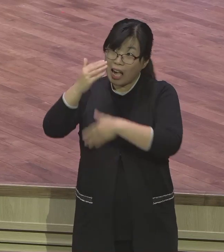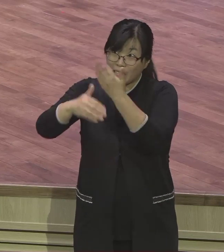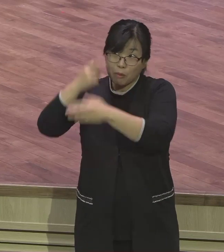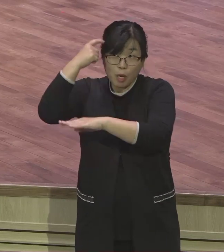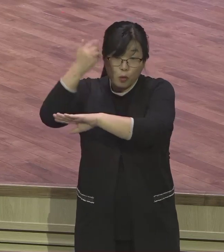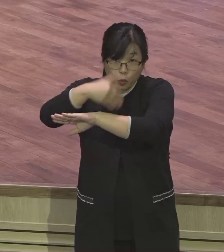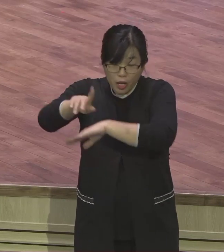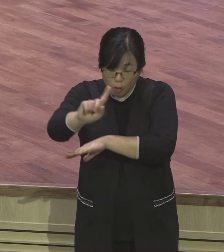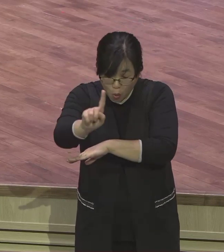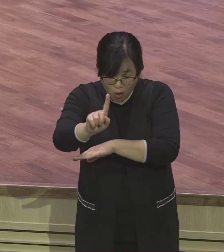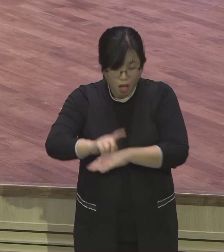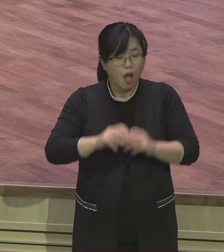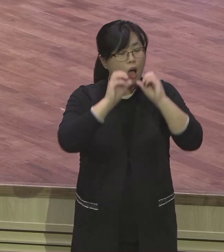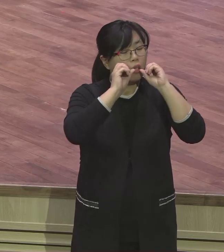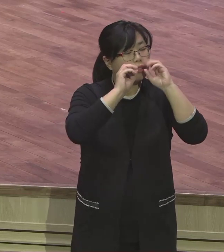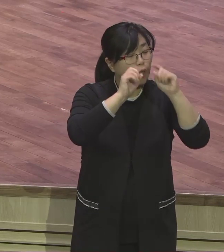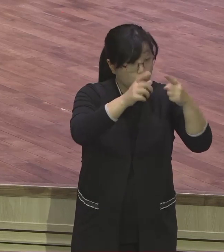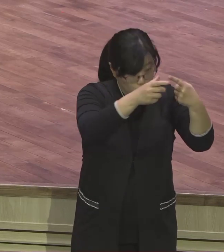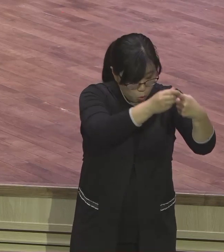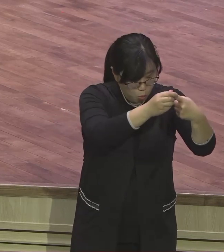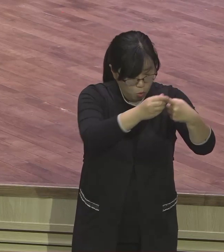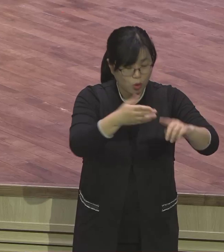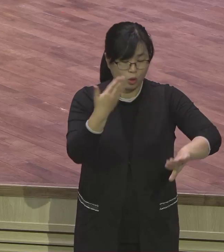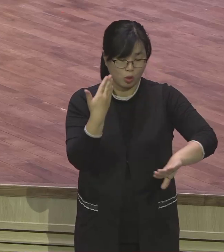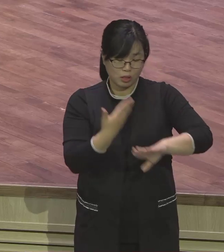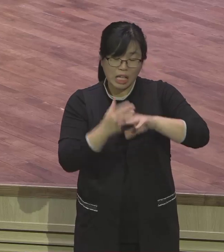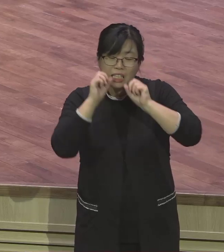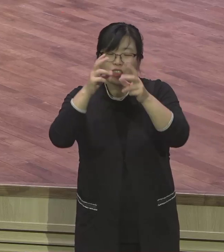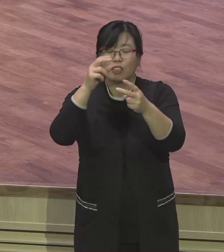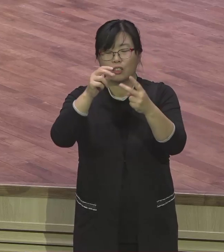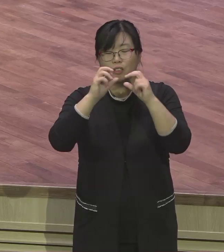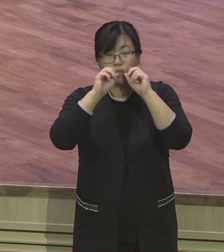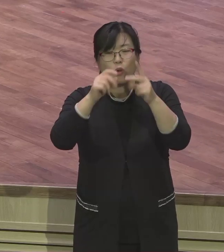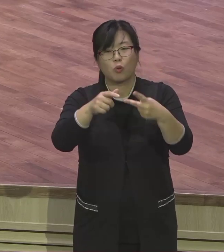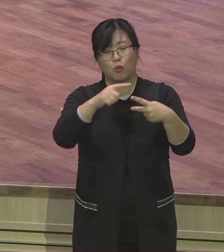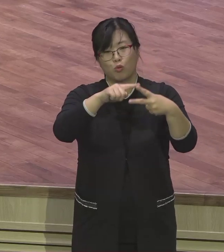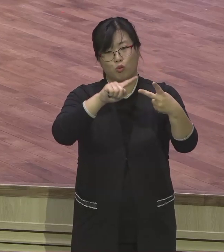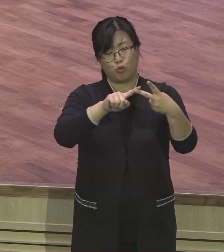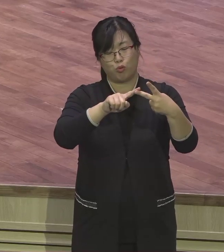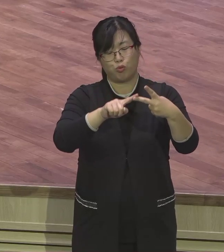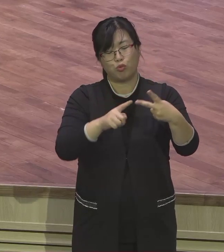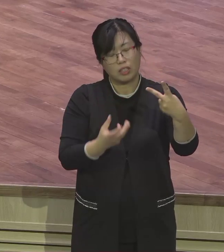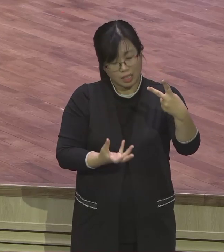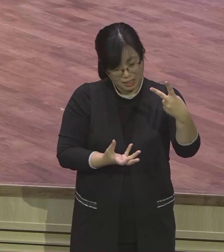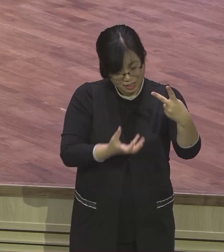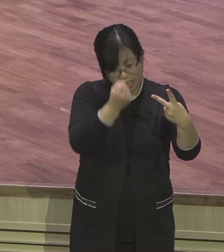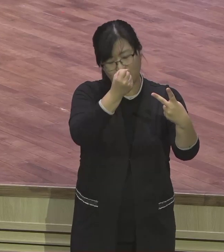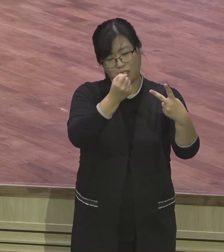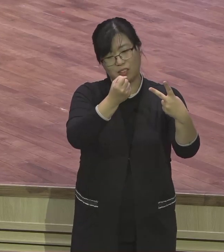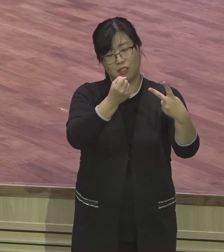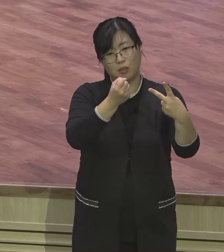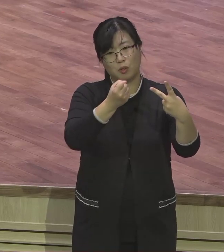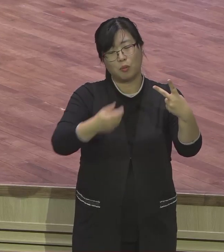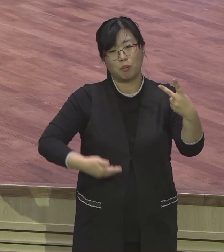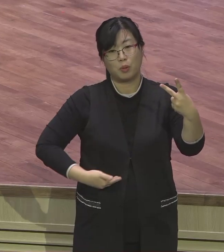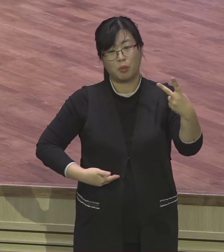역사는 그렇게 움직인다니까요. 역사는 누굴 통해 움직이느냐. 전도와 성교를 하는 그